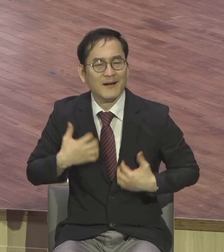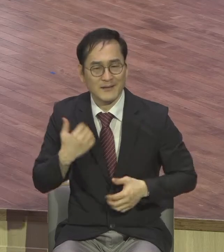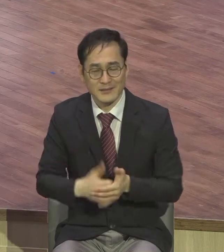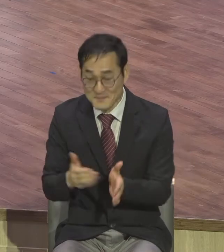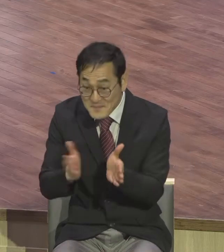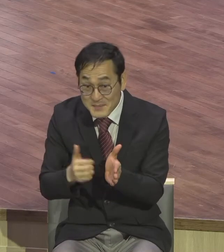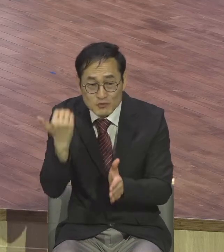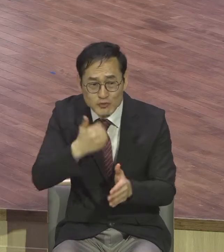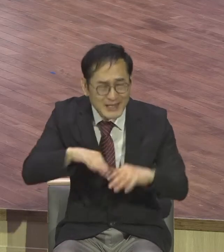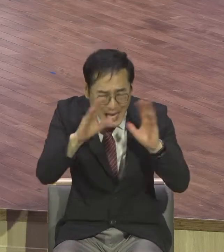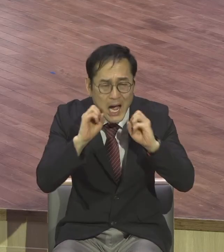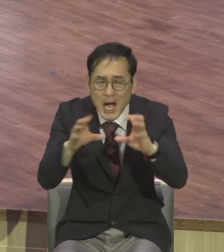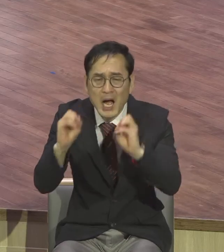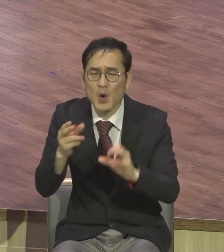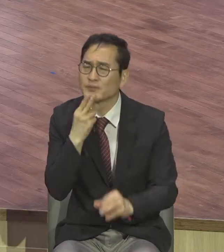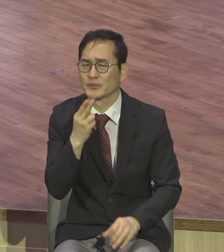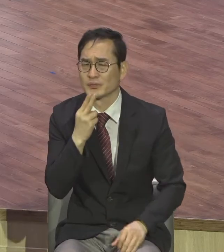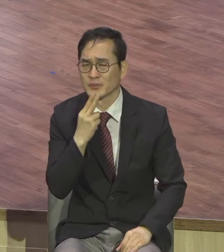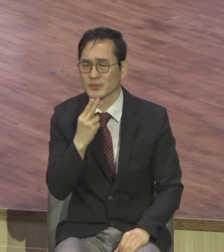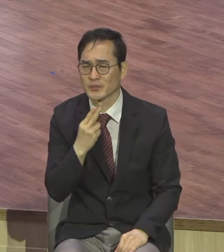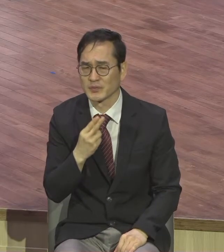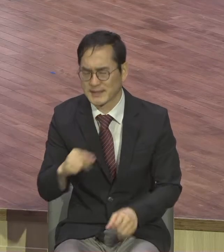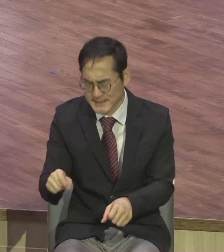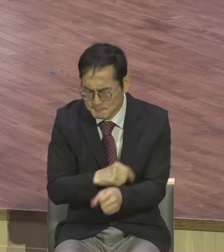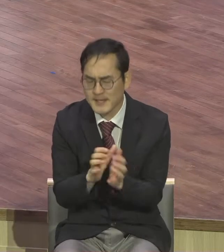않아요 이 비밀 하나님의 비밀인 그리스도